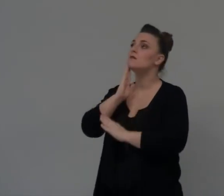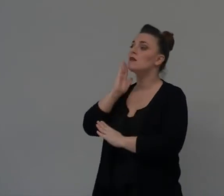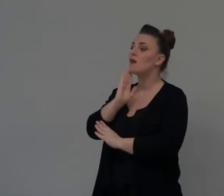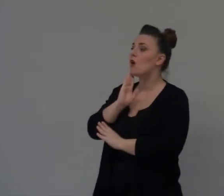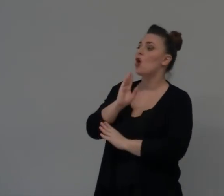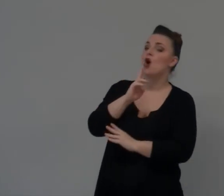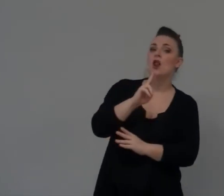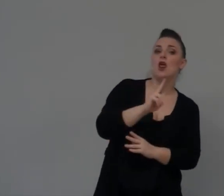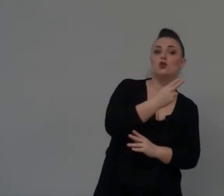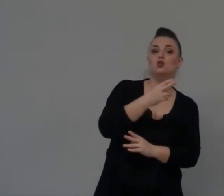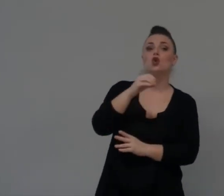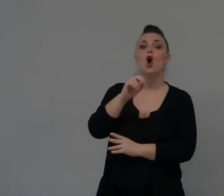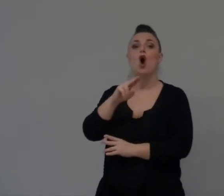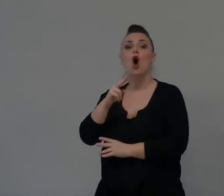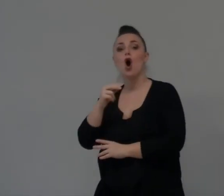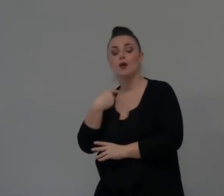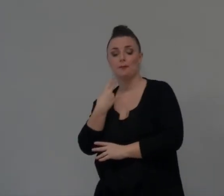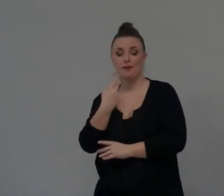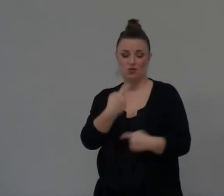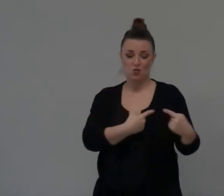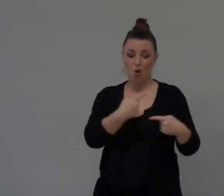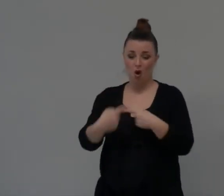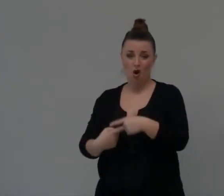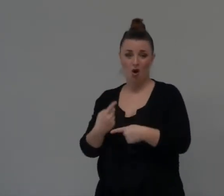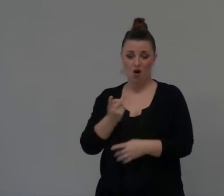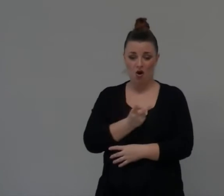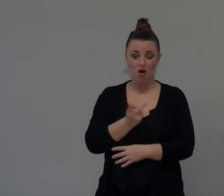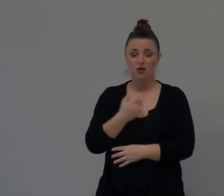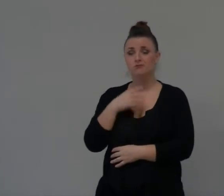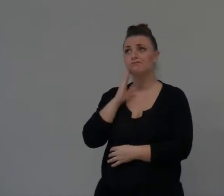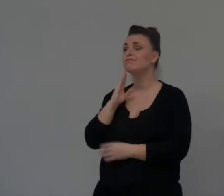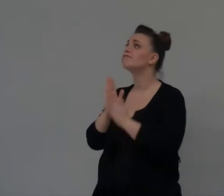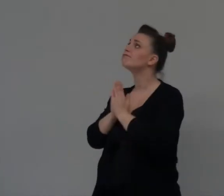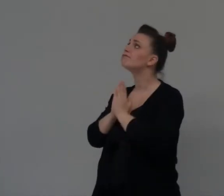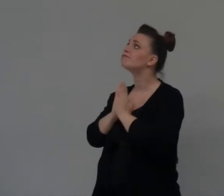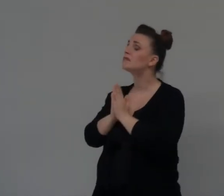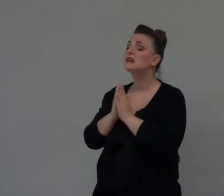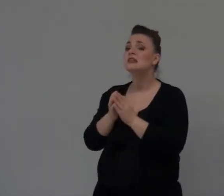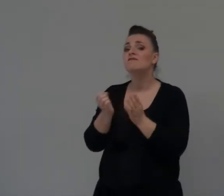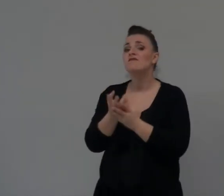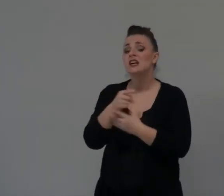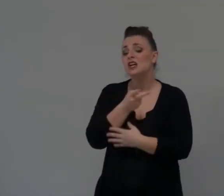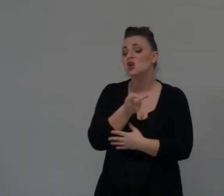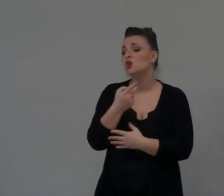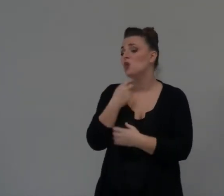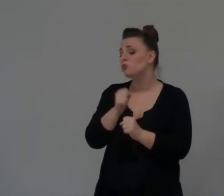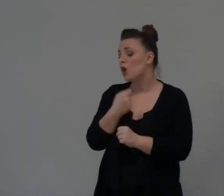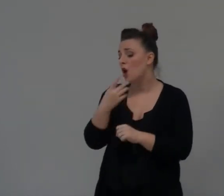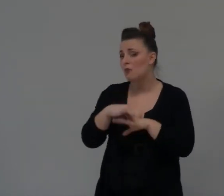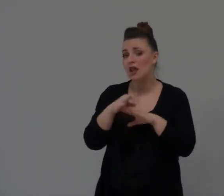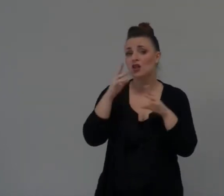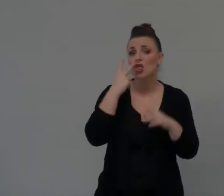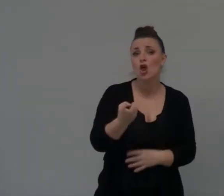Due nuove Aveva pregato Affinché potessero Dovare un marito Ecco Ecco Il Signore Ha risposto